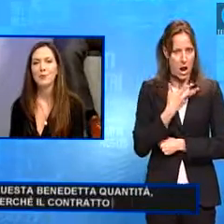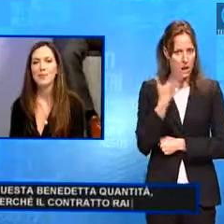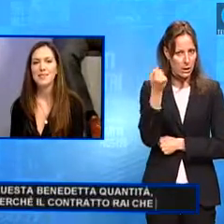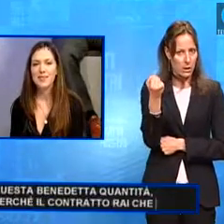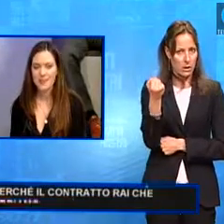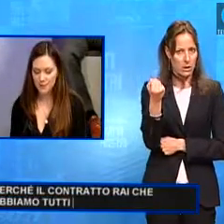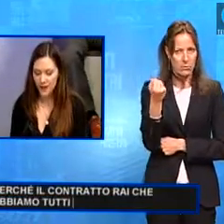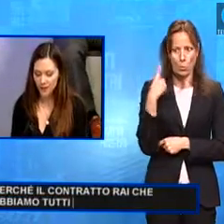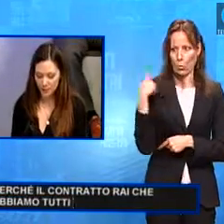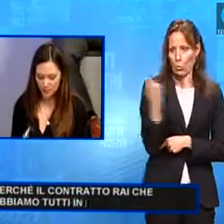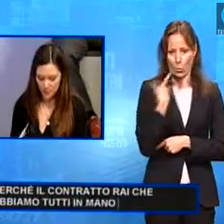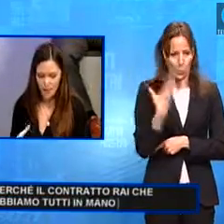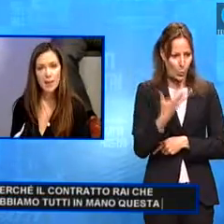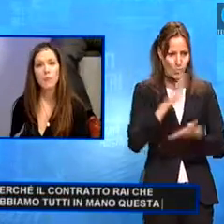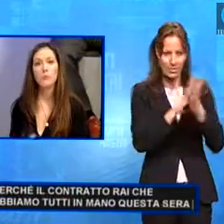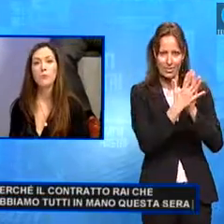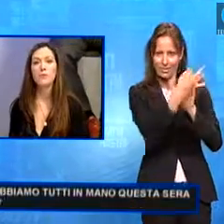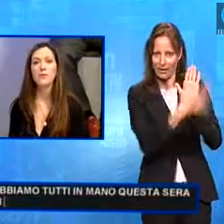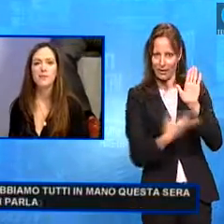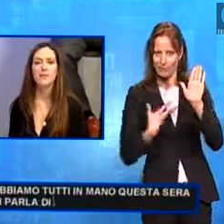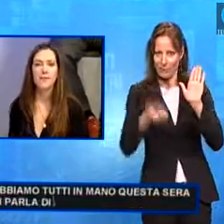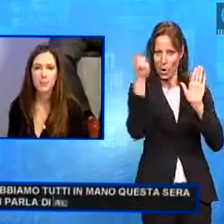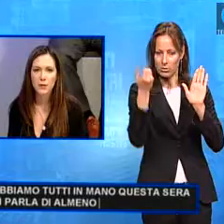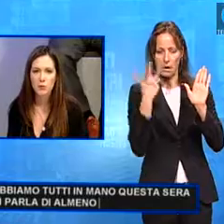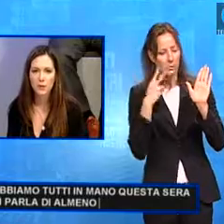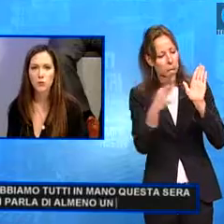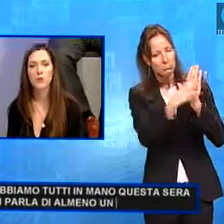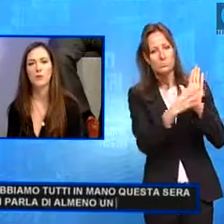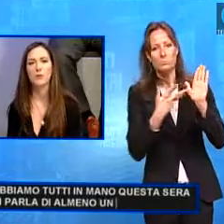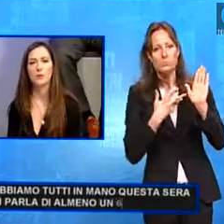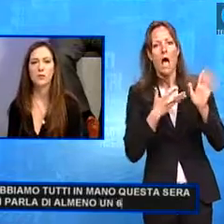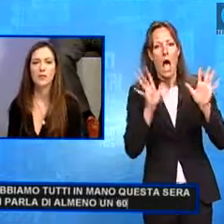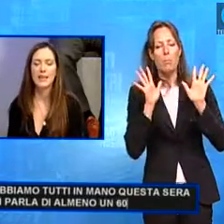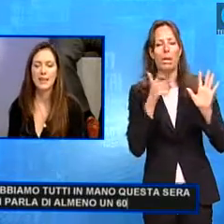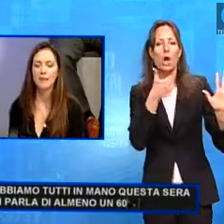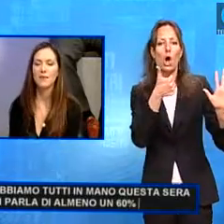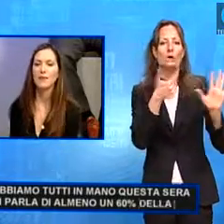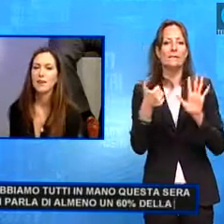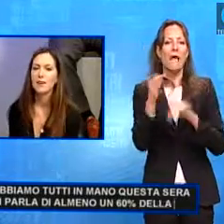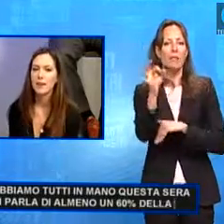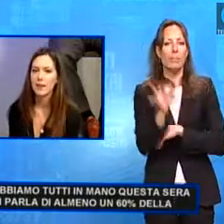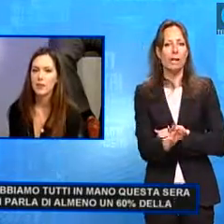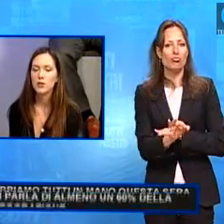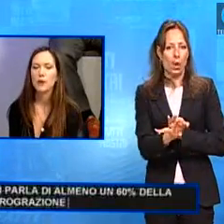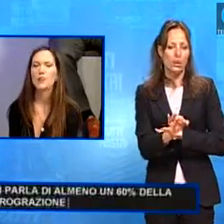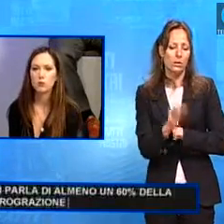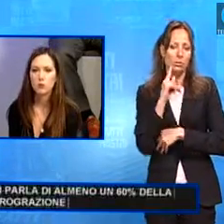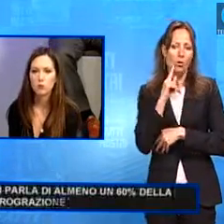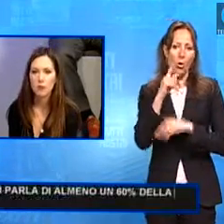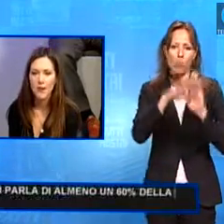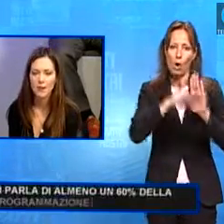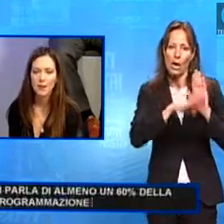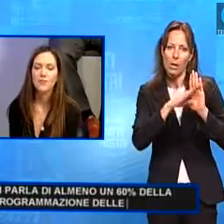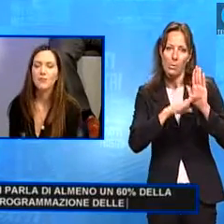questa sera si parla di almeno un 60% della programmazione delle reti nazionali